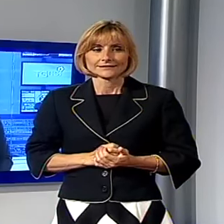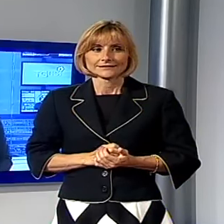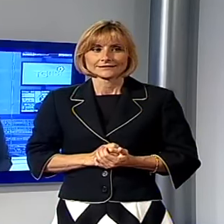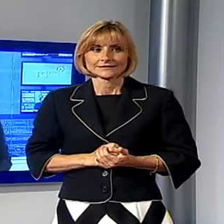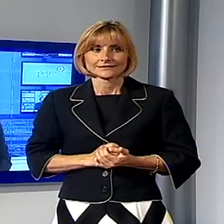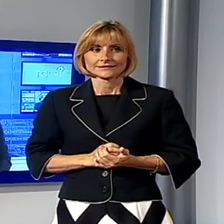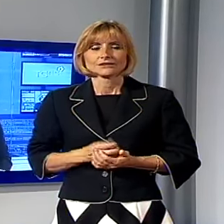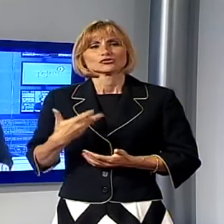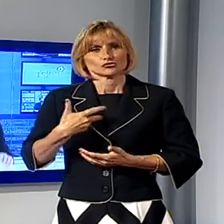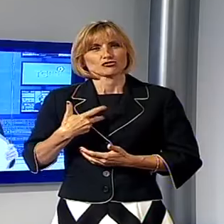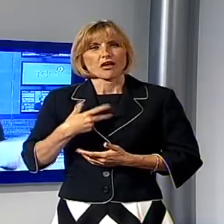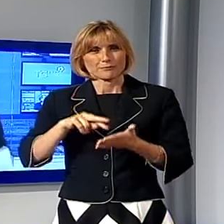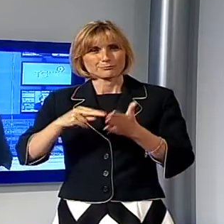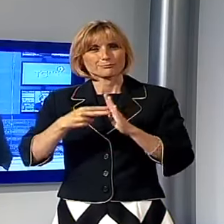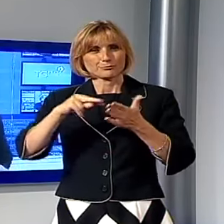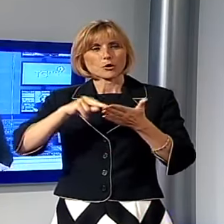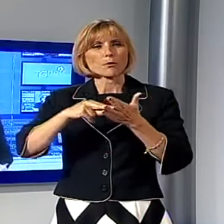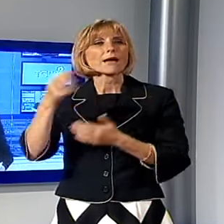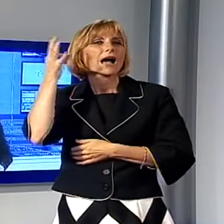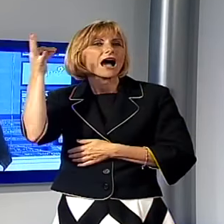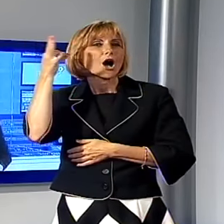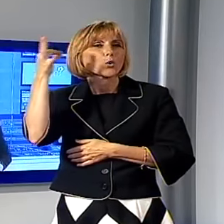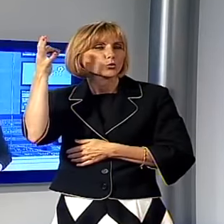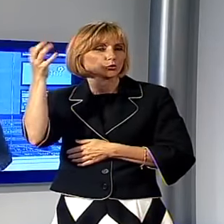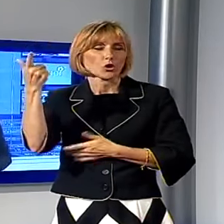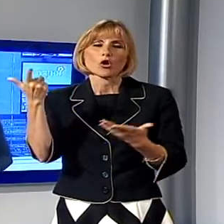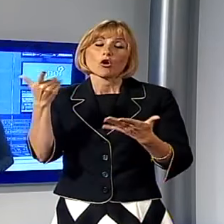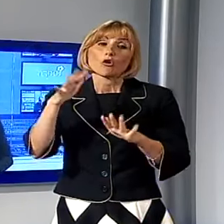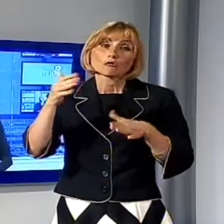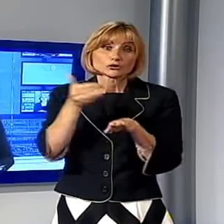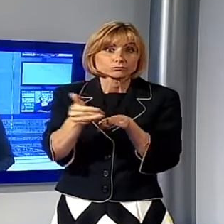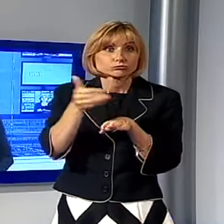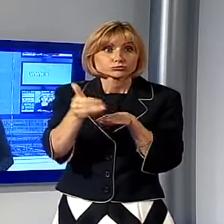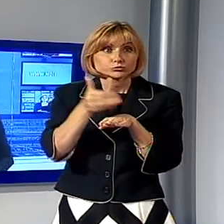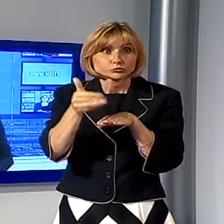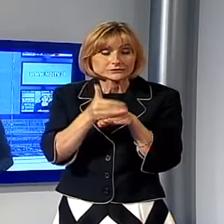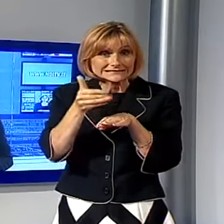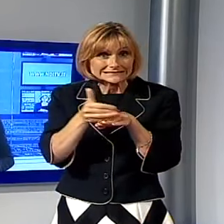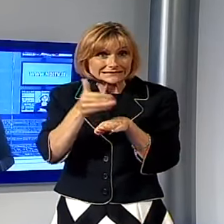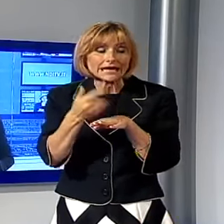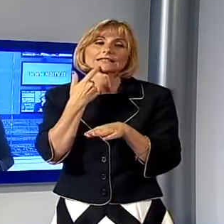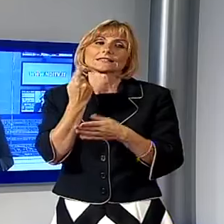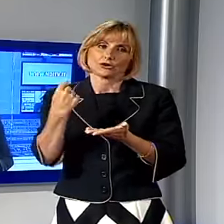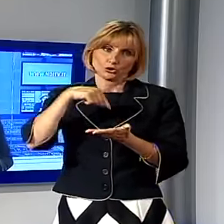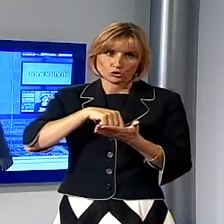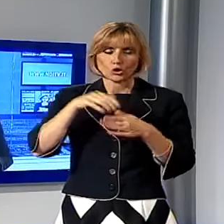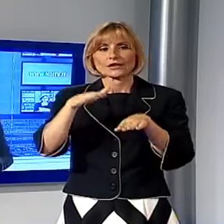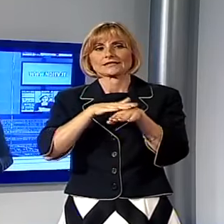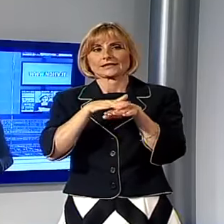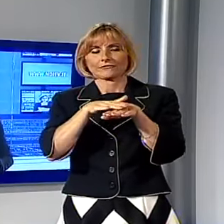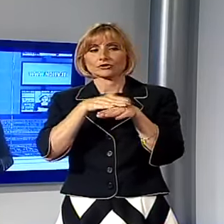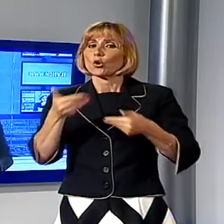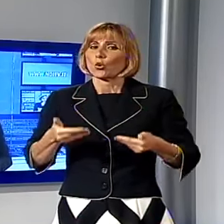Evidentemente abbiamo dei problemi di audio probabilmente riusciremo a tornare mi faranno sapere dalla regia se riusciremo a tornare